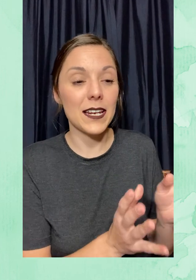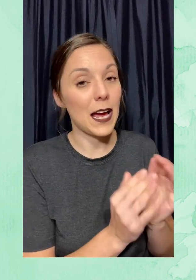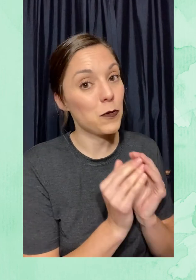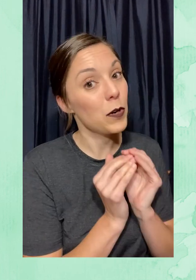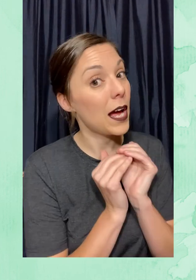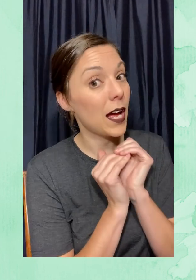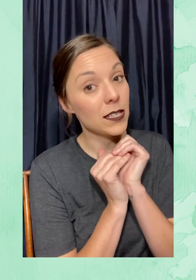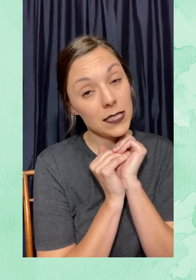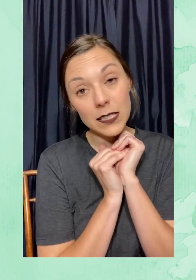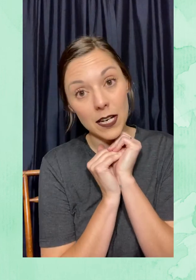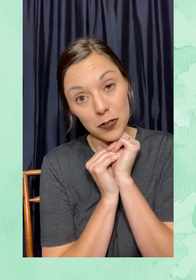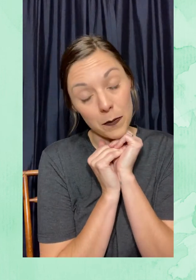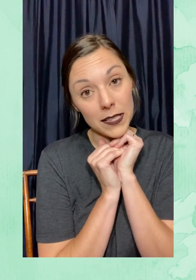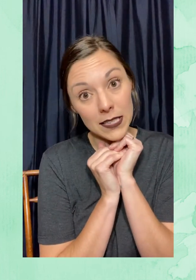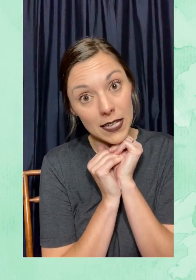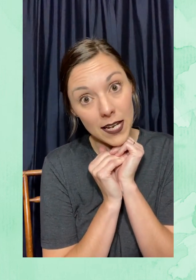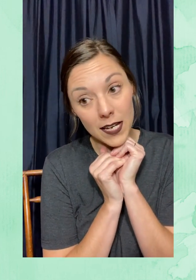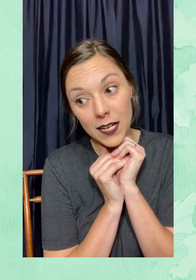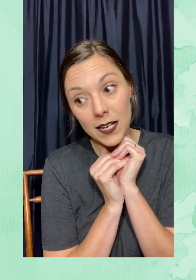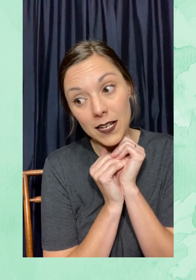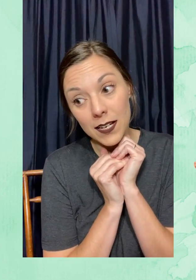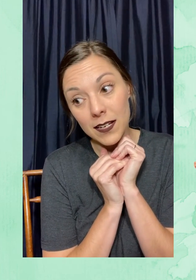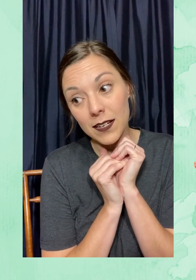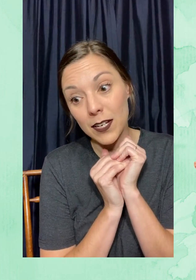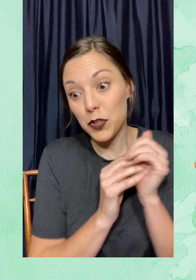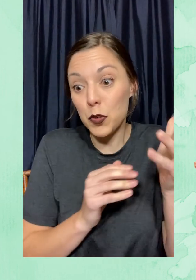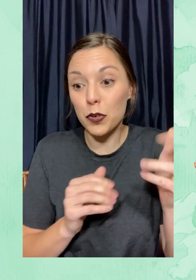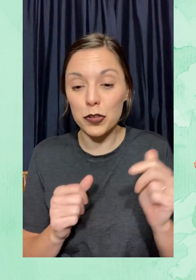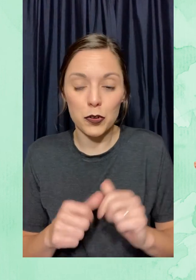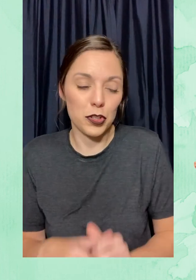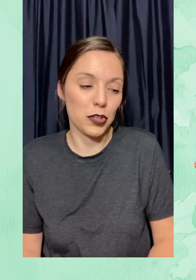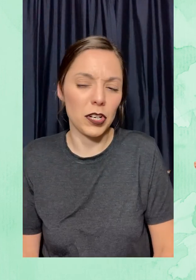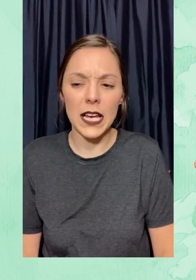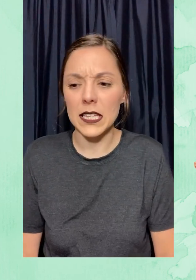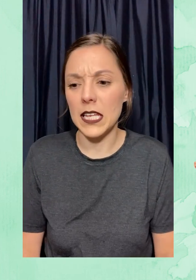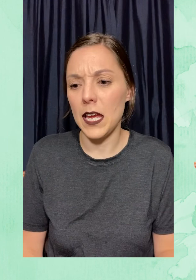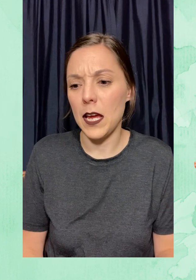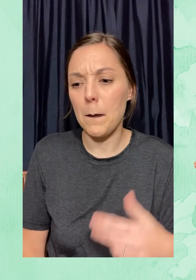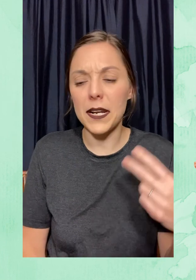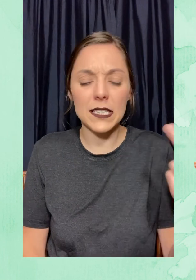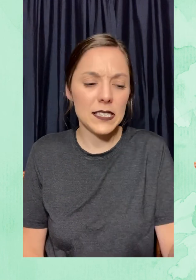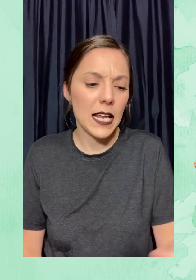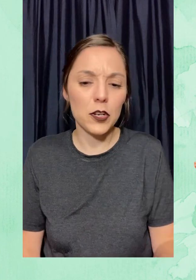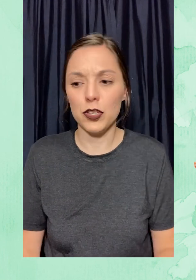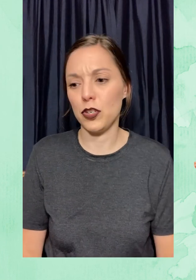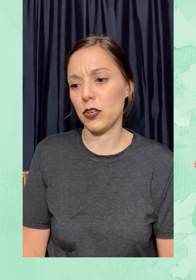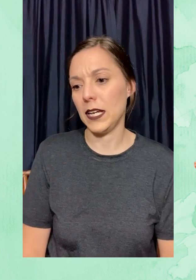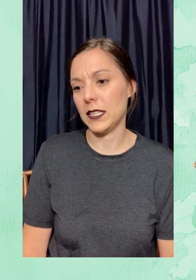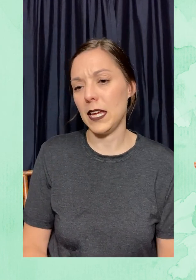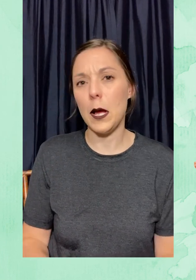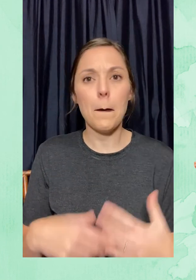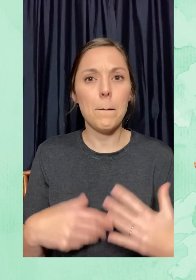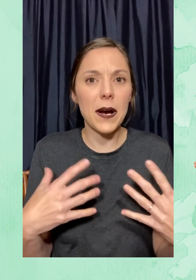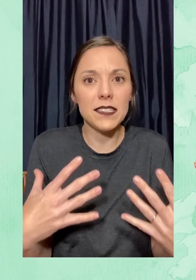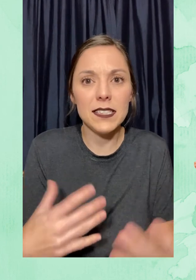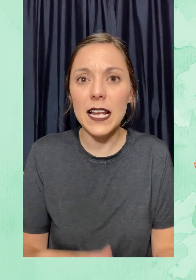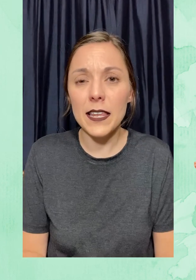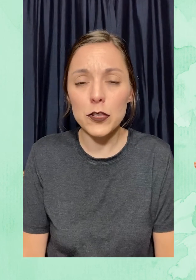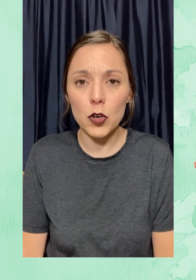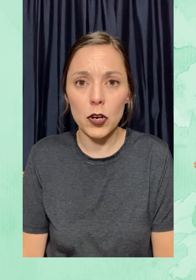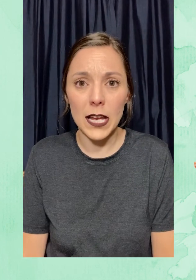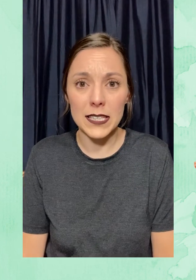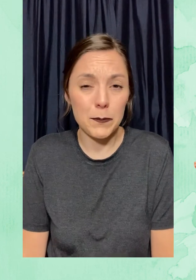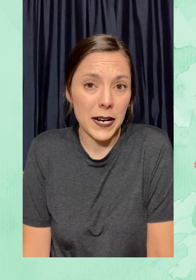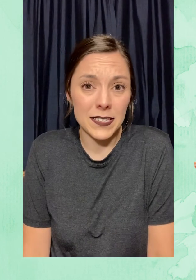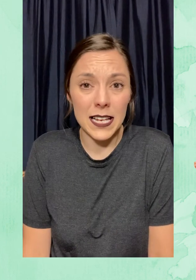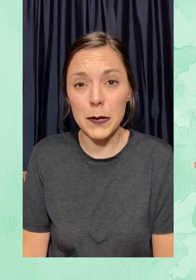traer a una cita romántica. Churros con chocolate. Pretzel con chocolate. Pastel